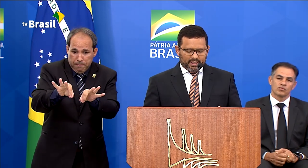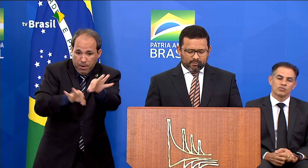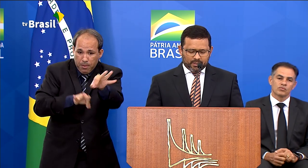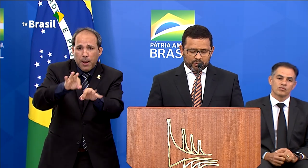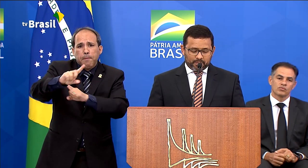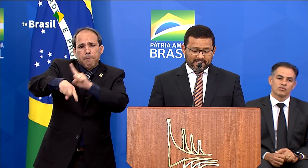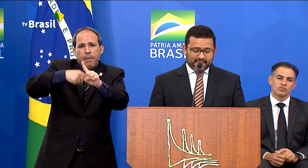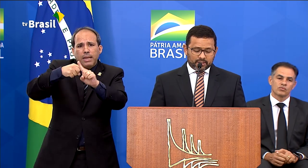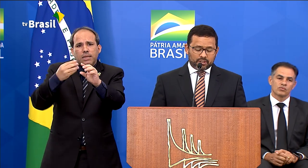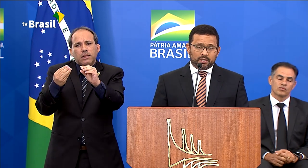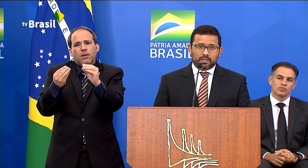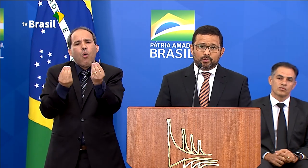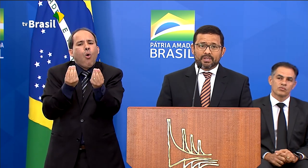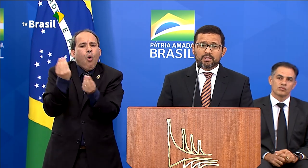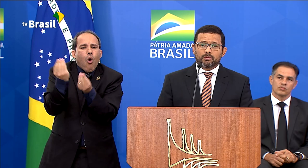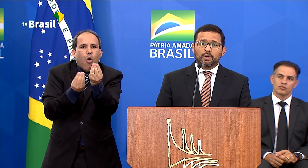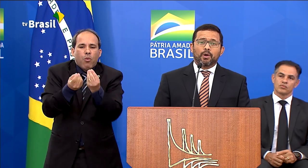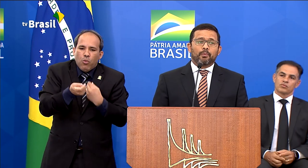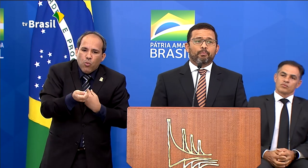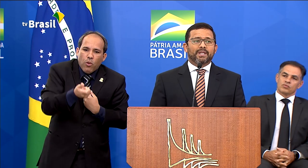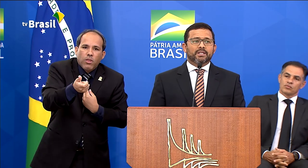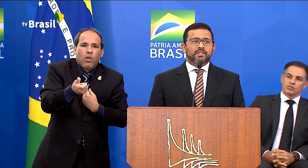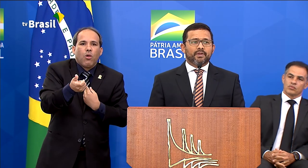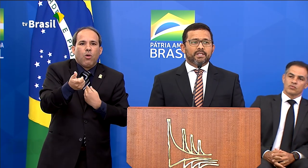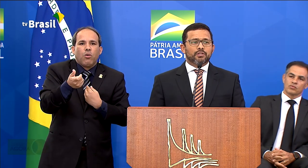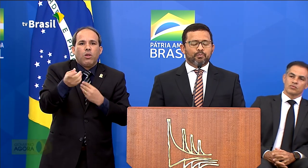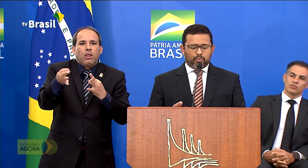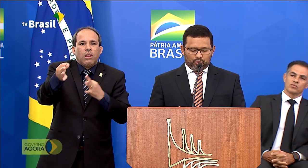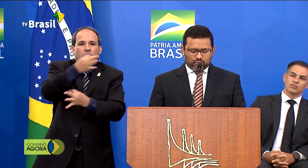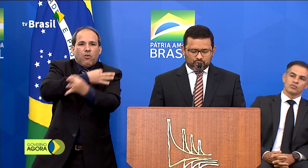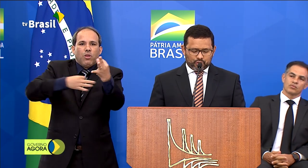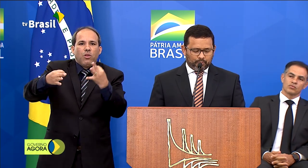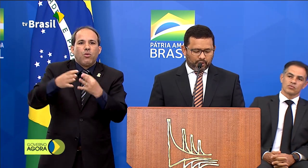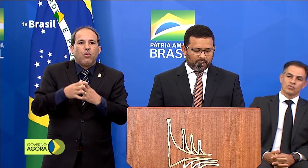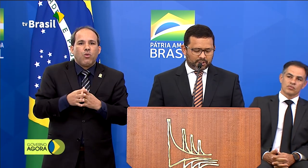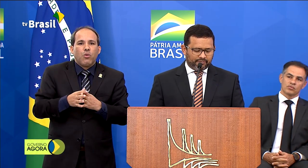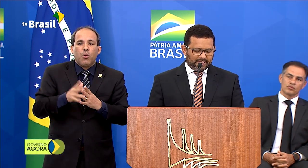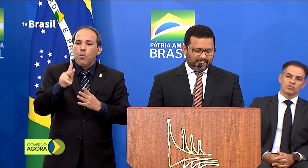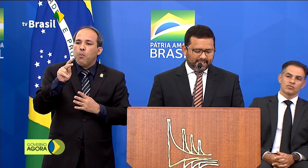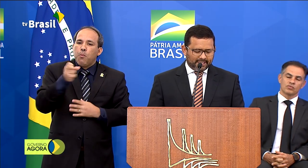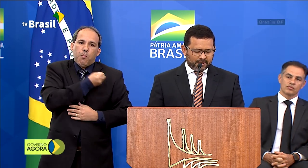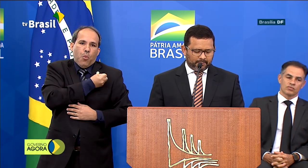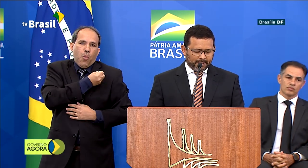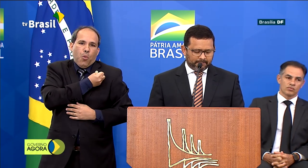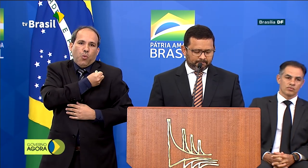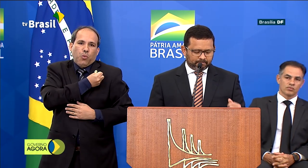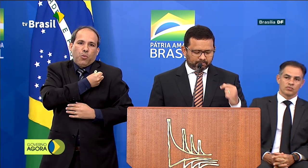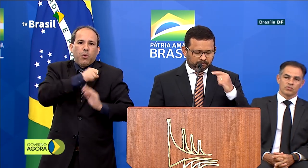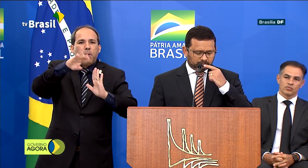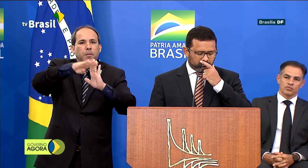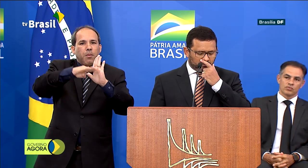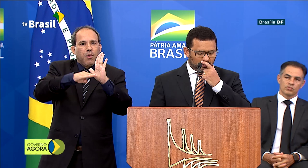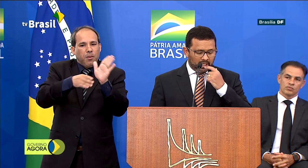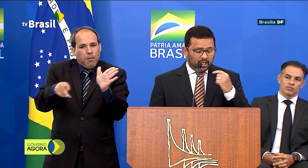adicionaremos a possibilidade de doação pela transferência de pontos de programas de fidelidade também.